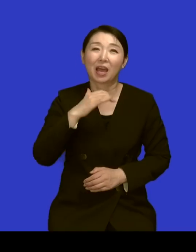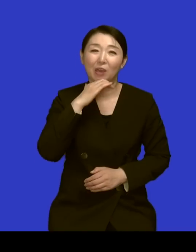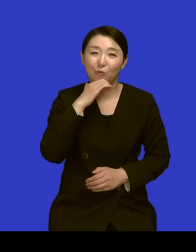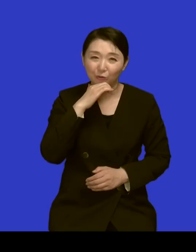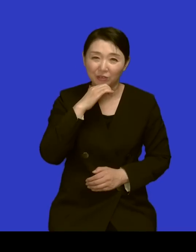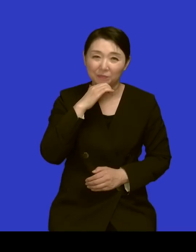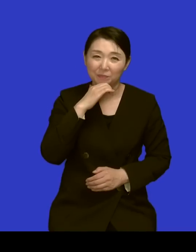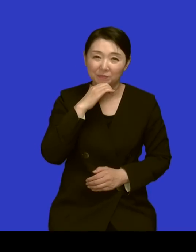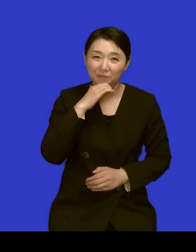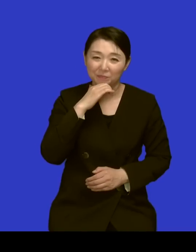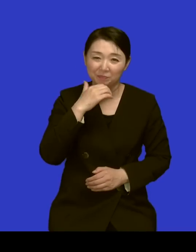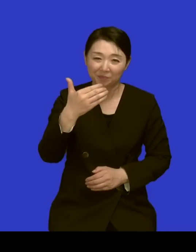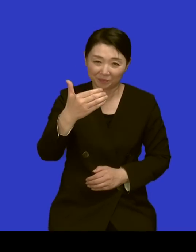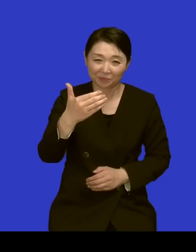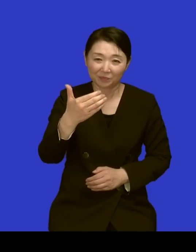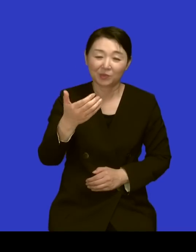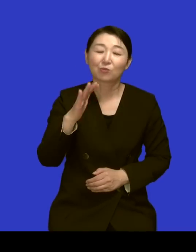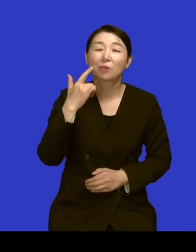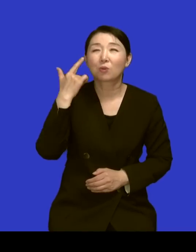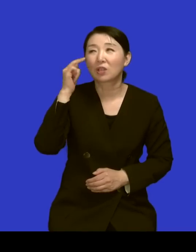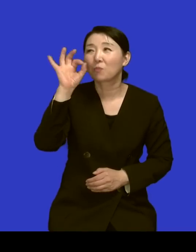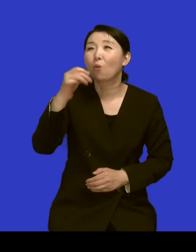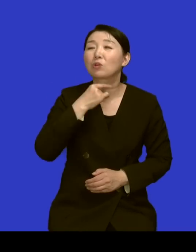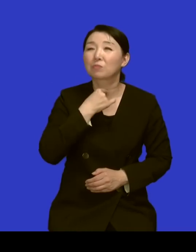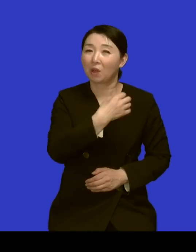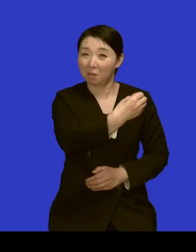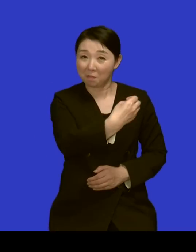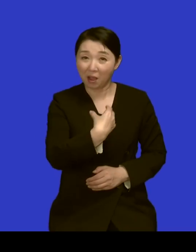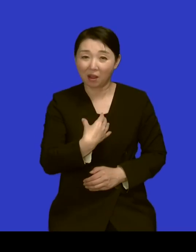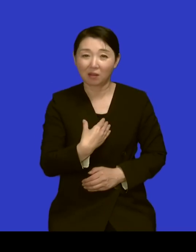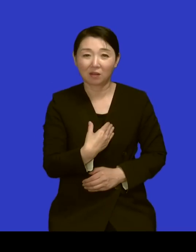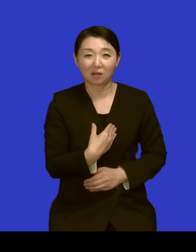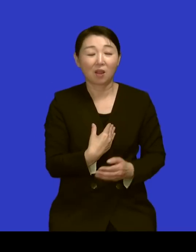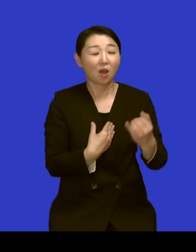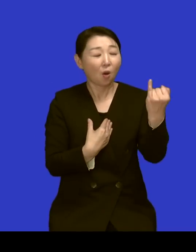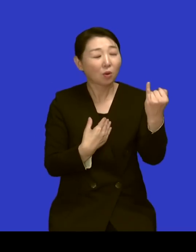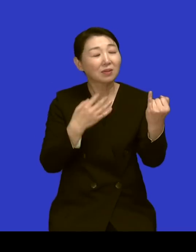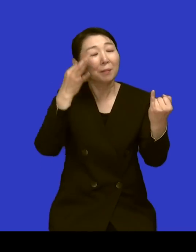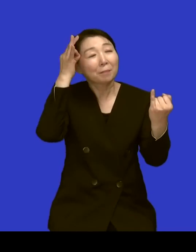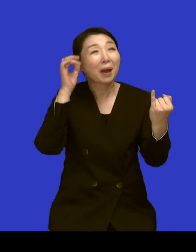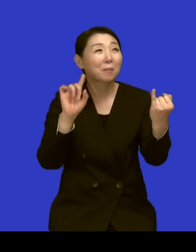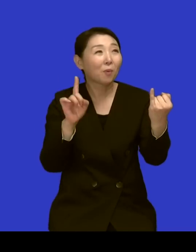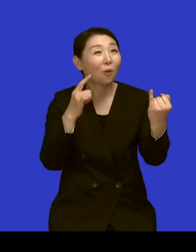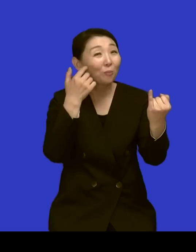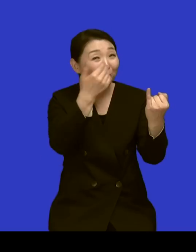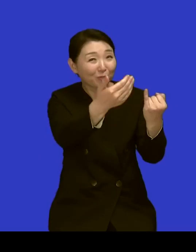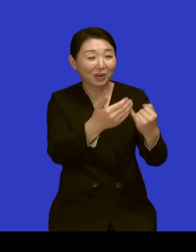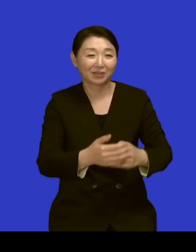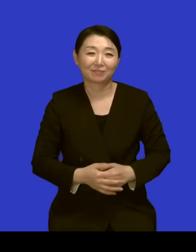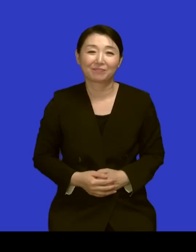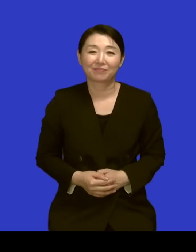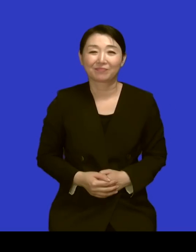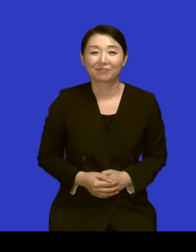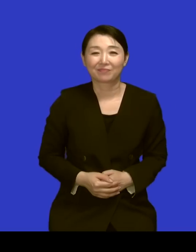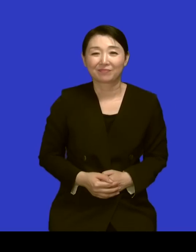싶다 보고 싶다 그래요 네 그러면서 그래서 언니 뭐가 그렇게 생각나세요 그랬더니 자기들이 이제 처녀 때